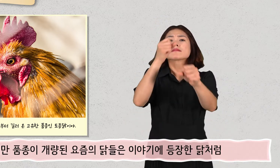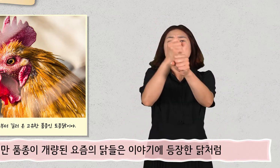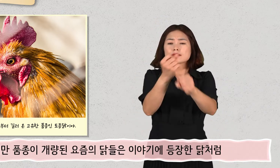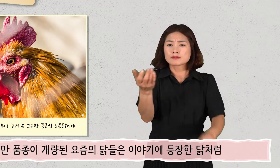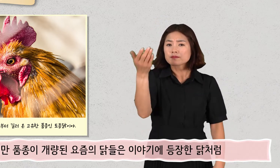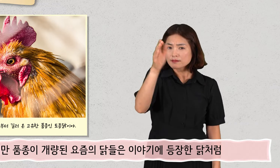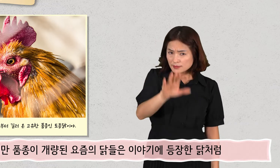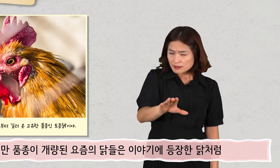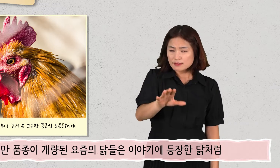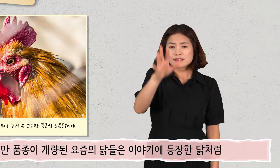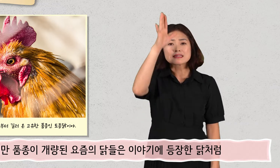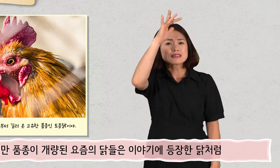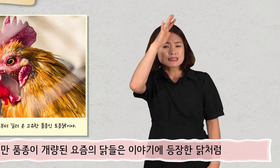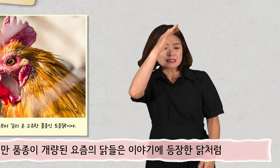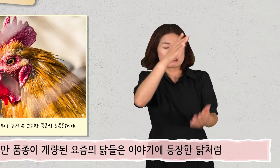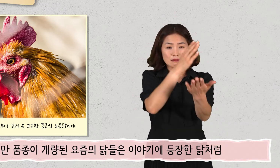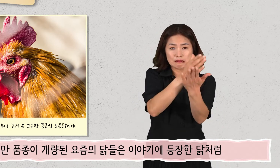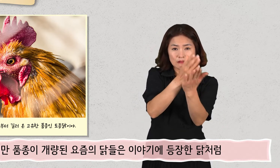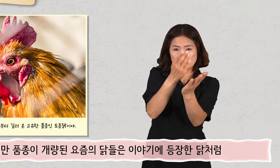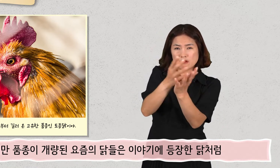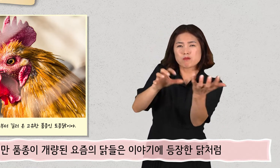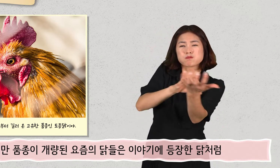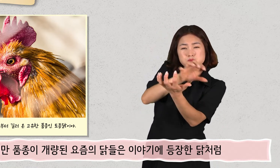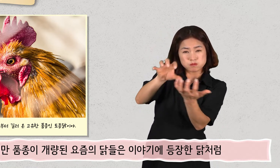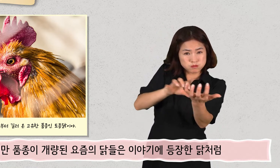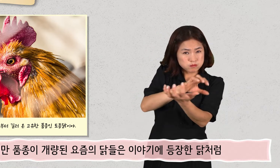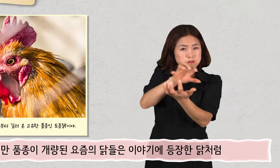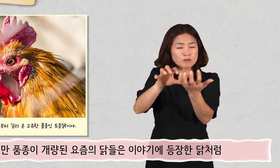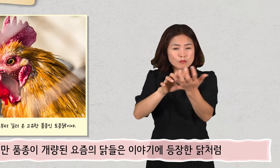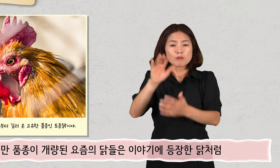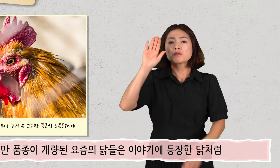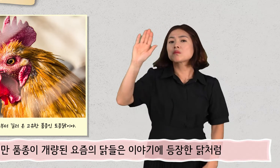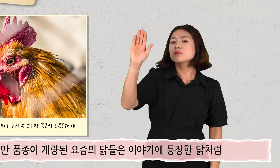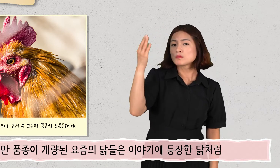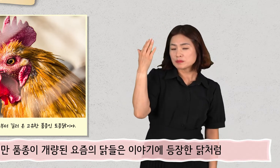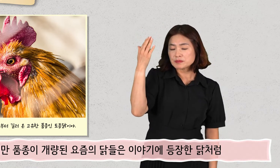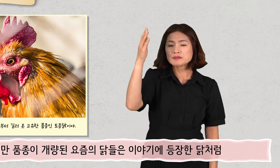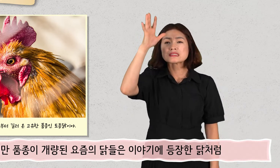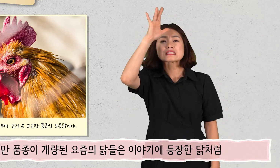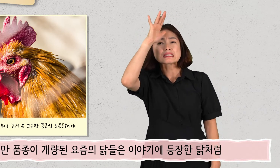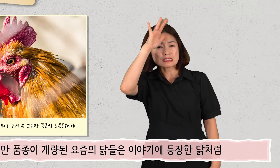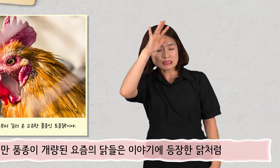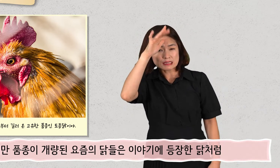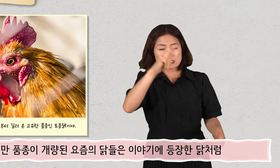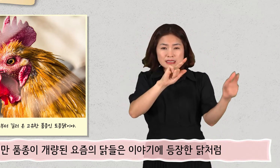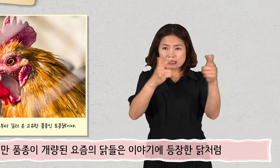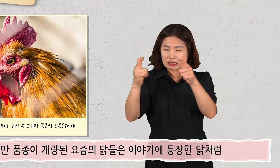하지만 품종이 개량된 요즘의 닭들은 이야기에 등장한 닭처럼